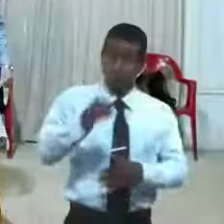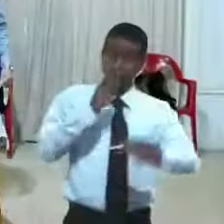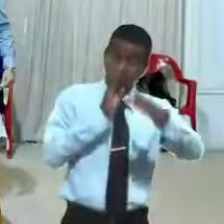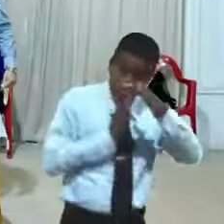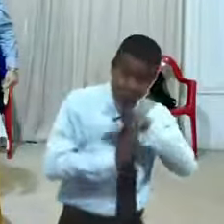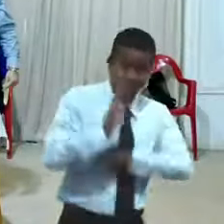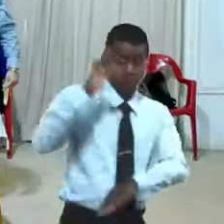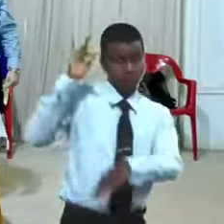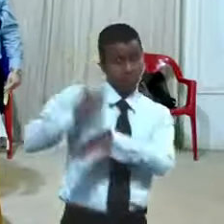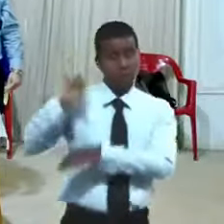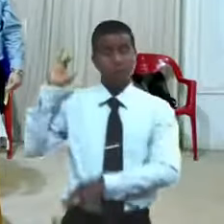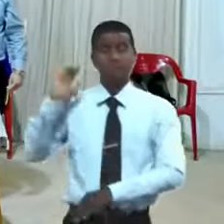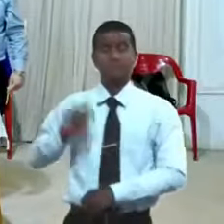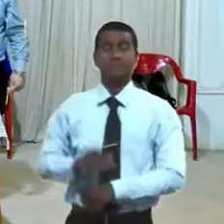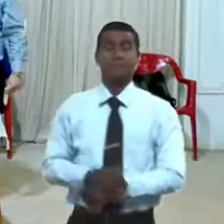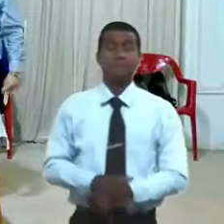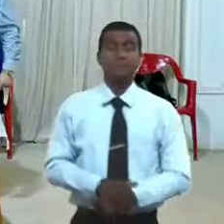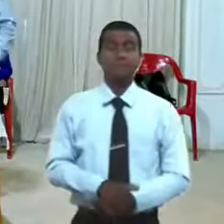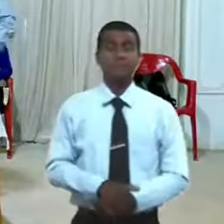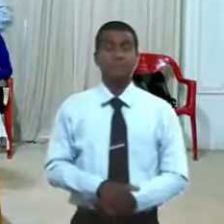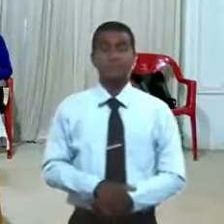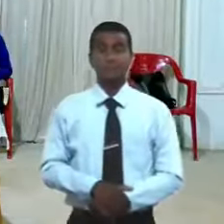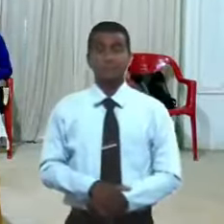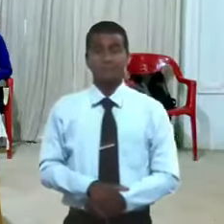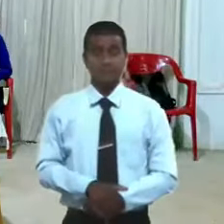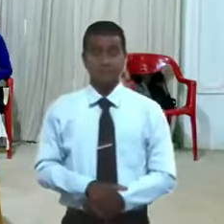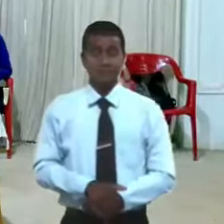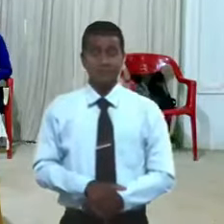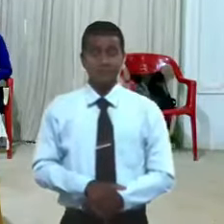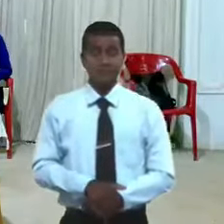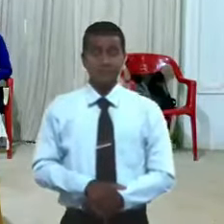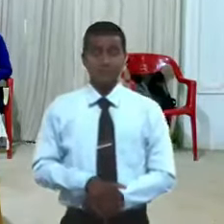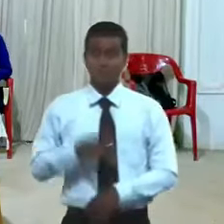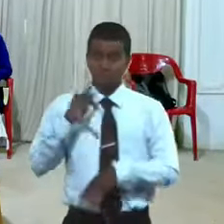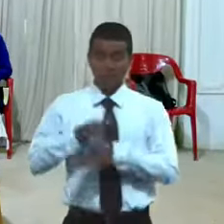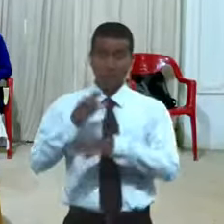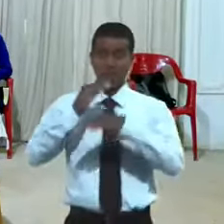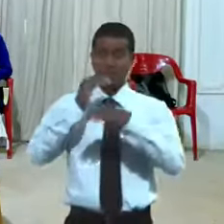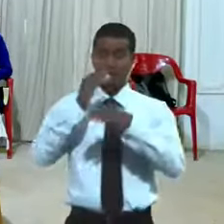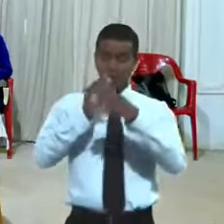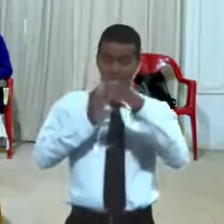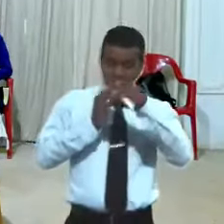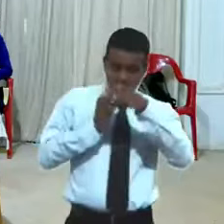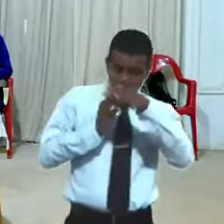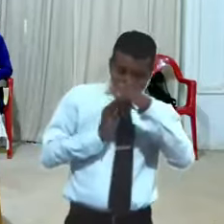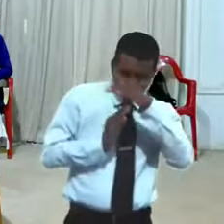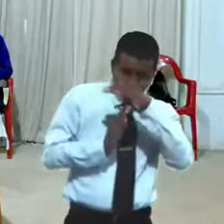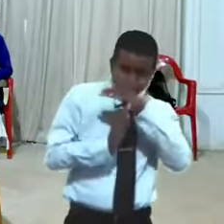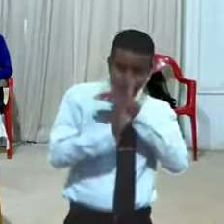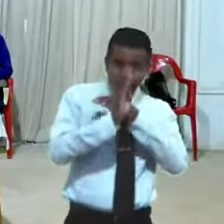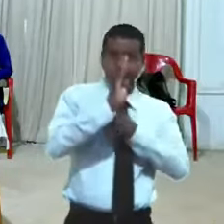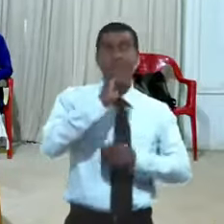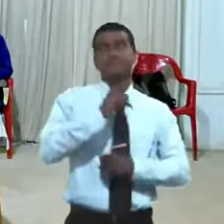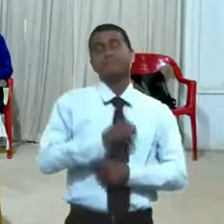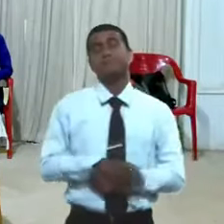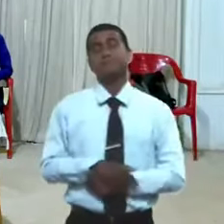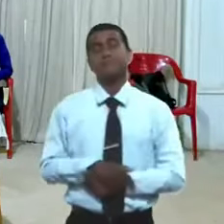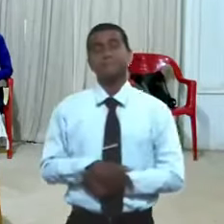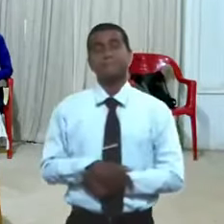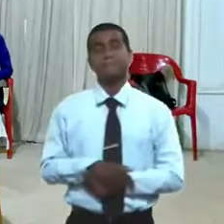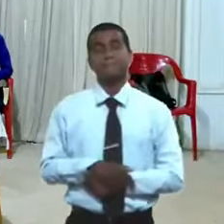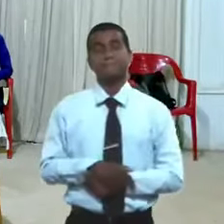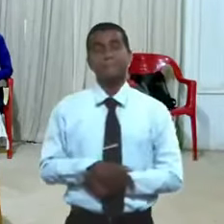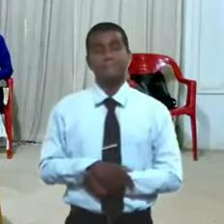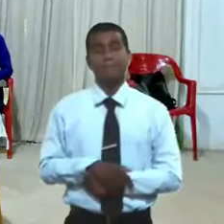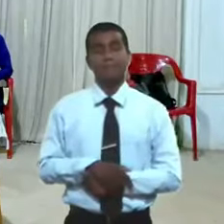que humillarse gloria a Dios pero eso no es tan